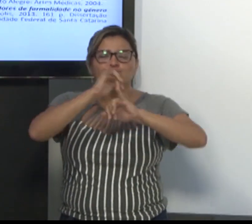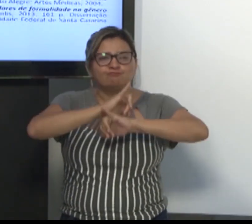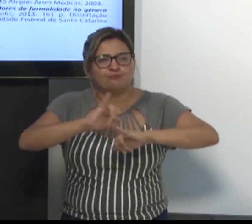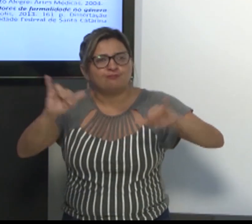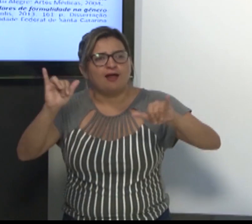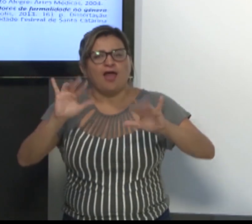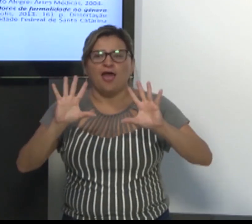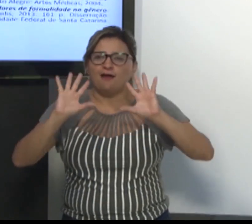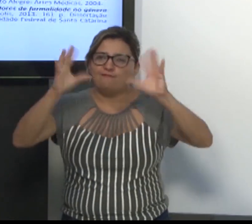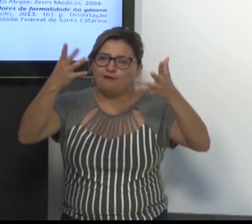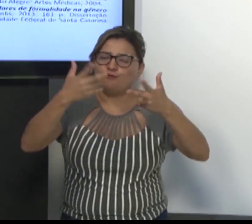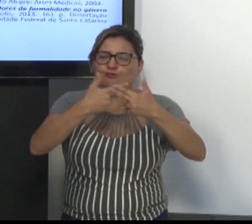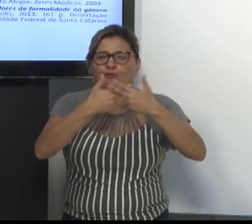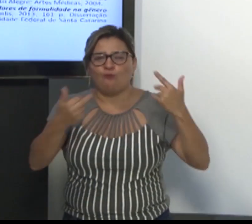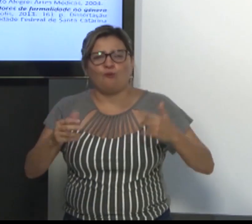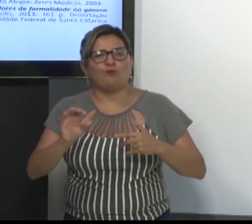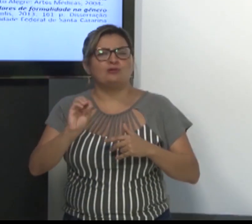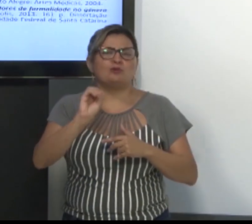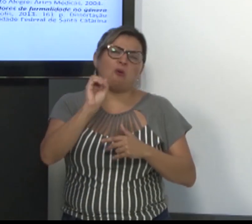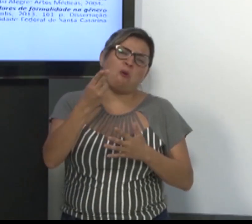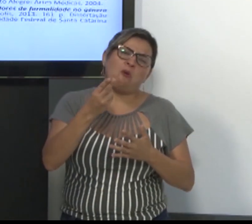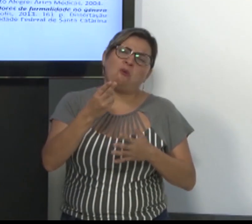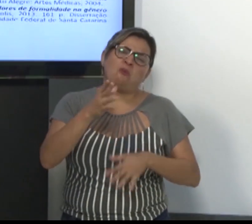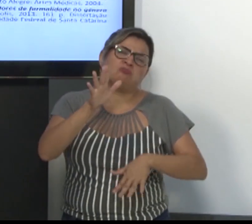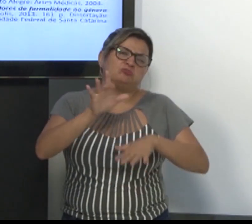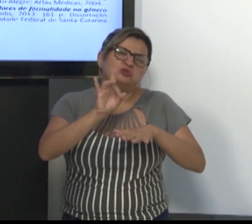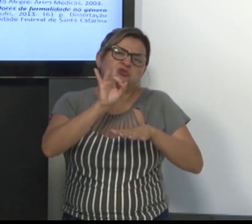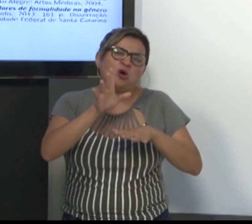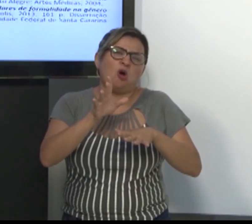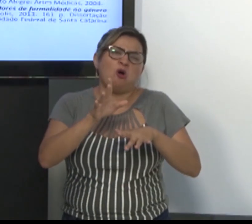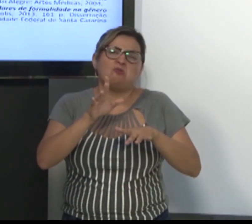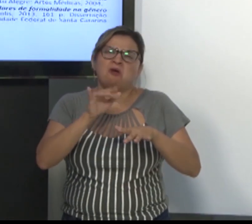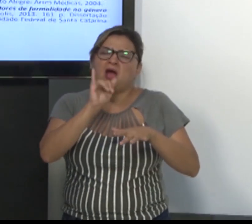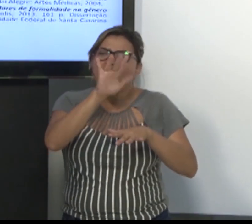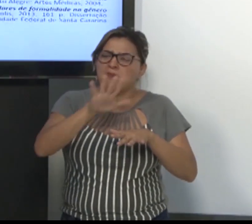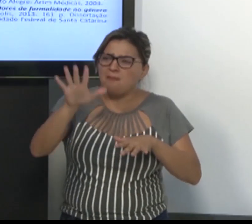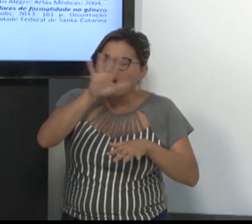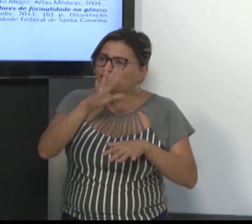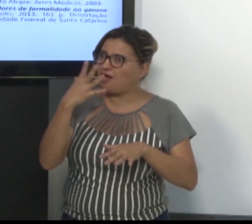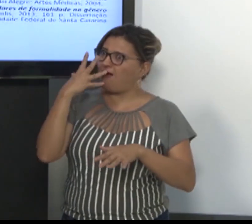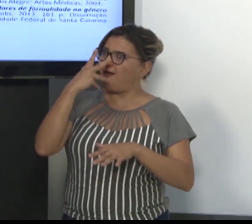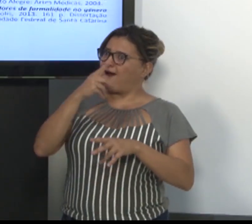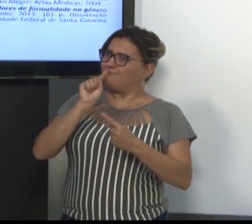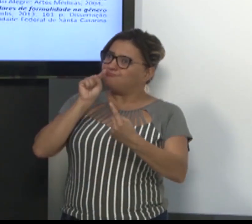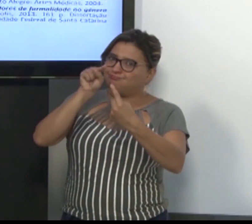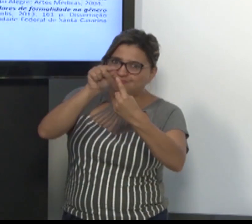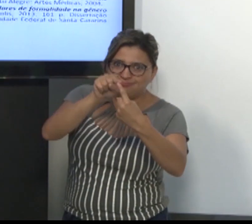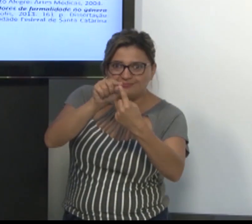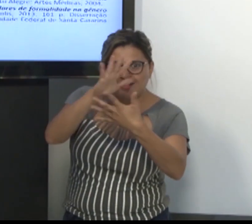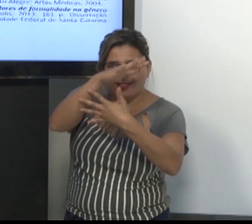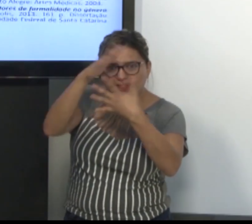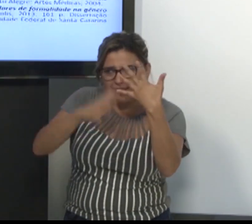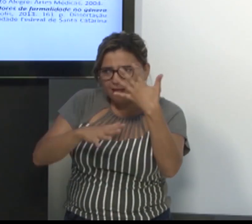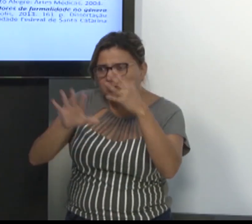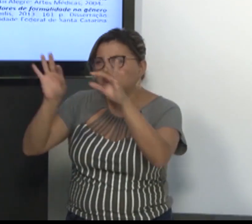nos fóruns. Se vocês quiserem dar uma informação de algum evento,